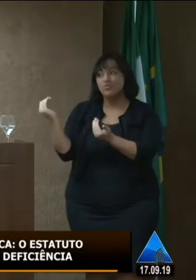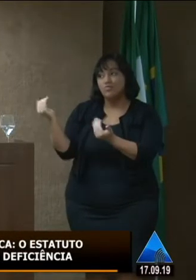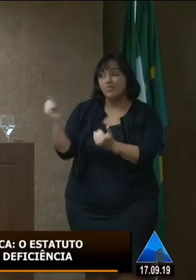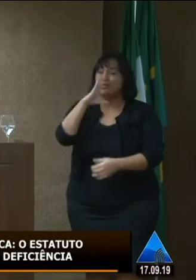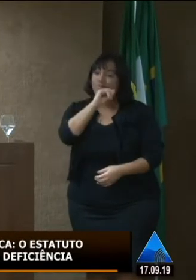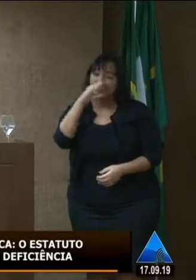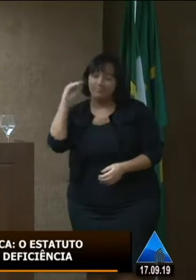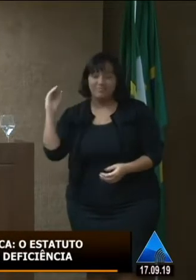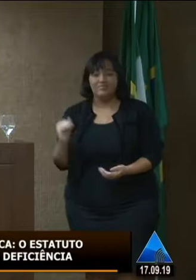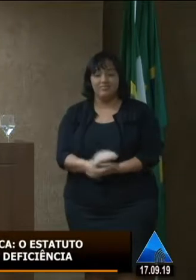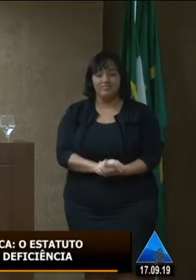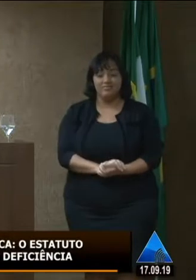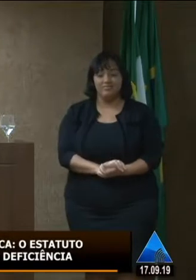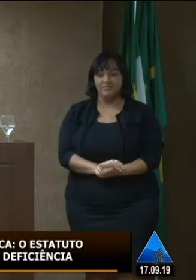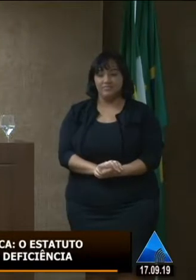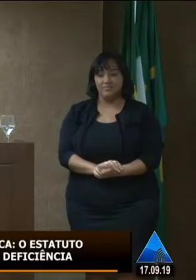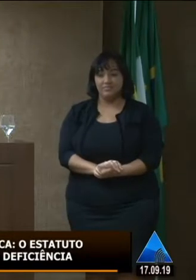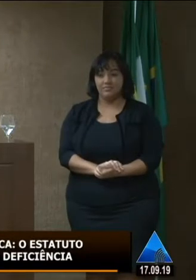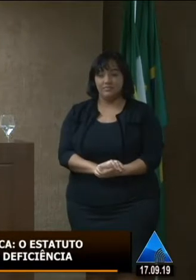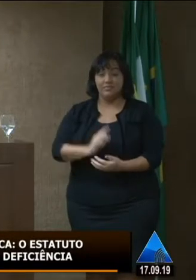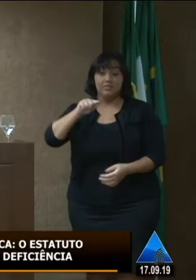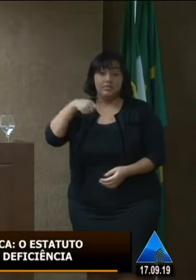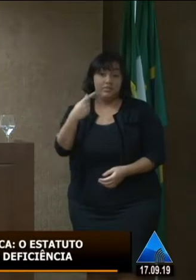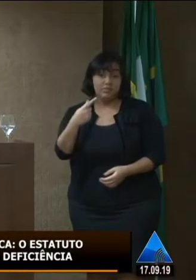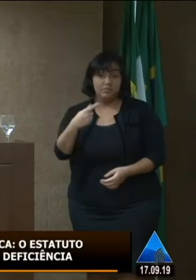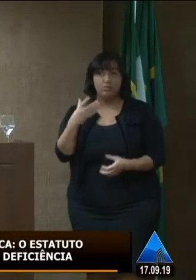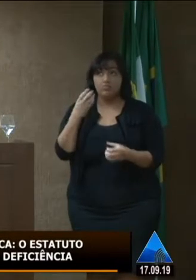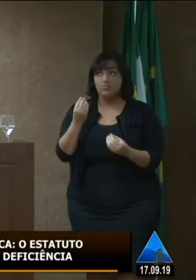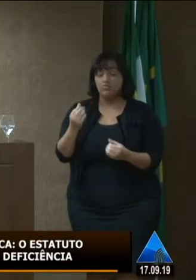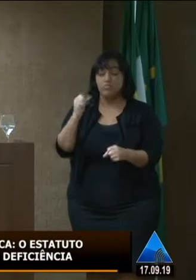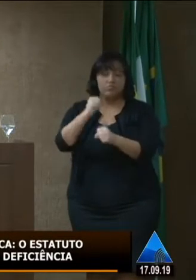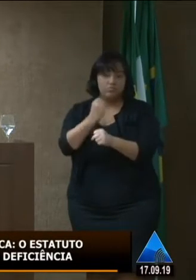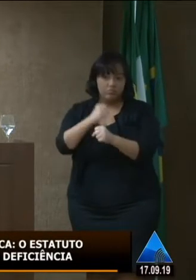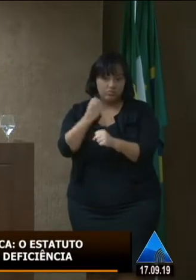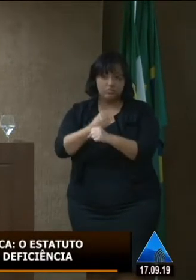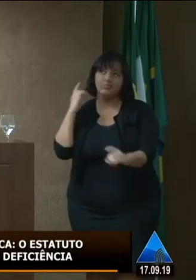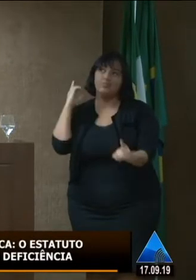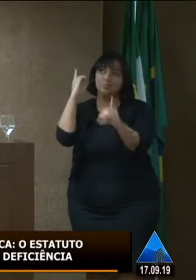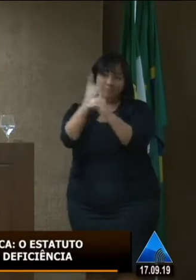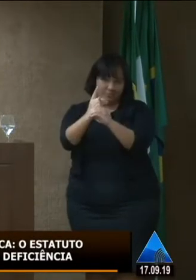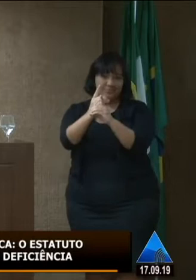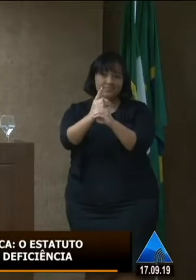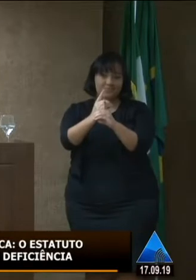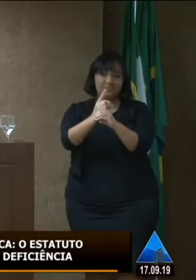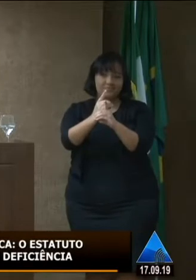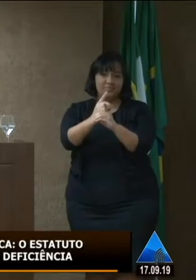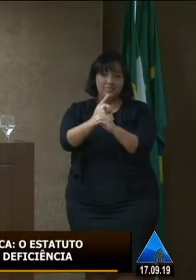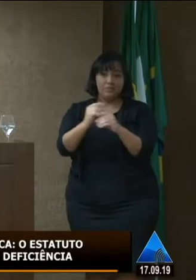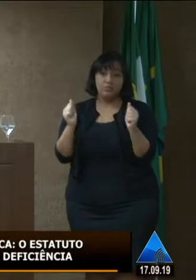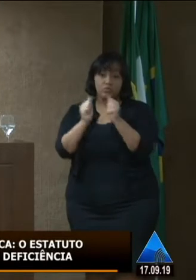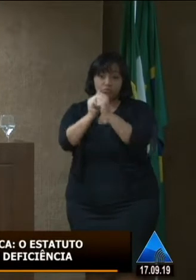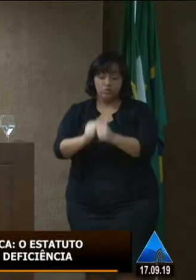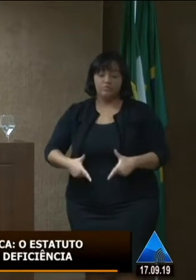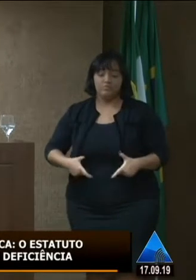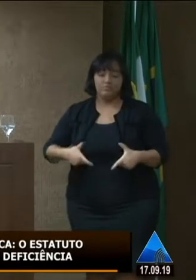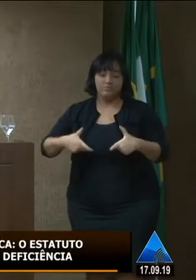adolescência né e que depois de tantos anos nos encontra nos encontramos nessa luta ele